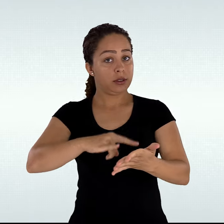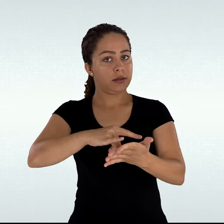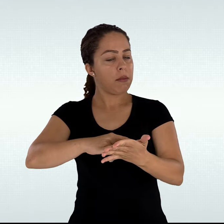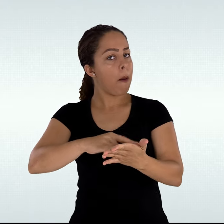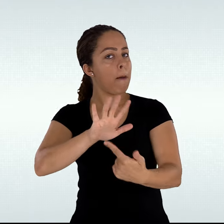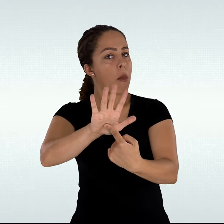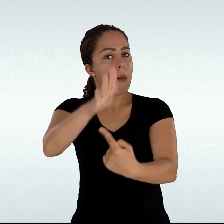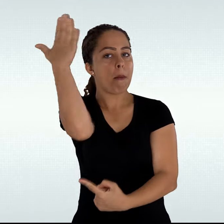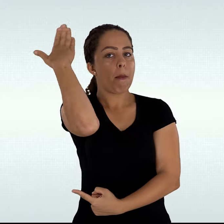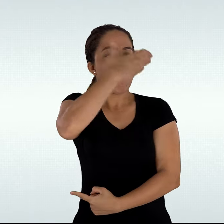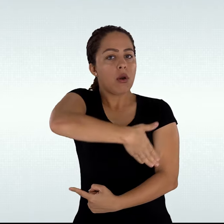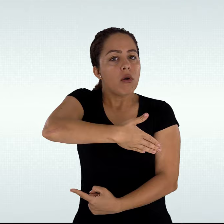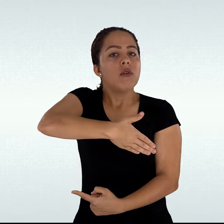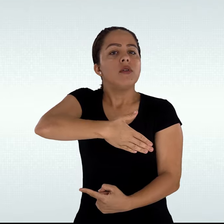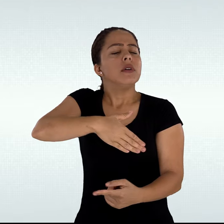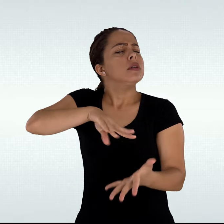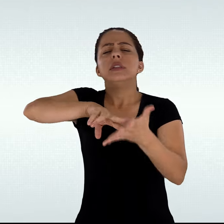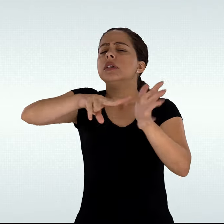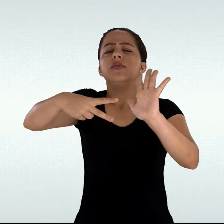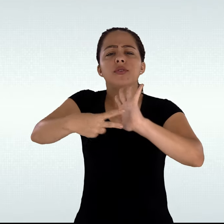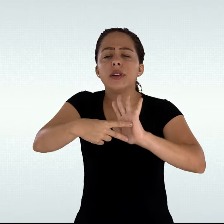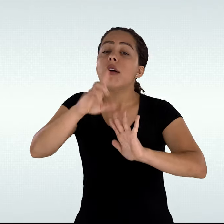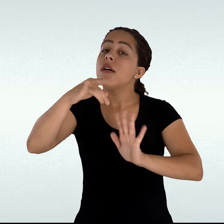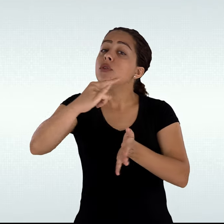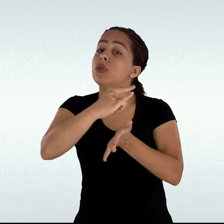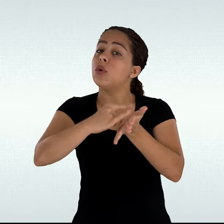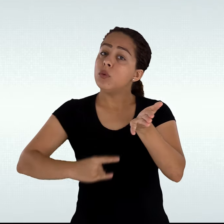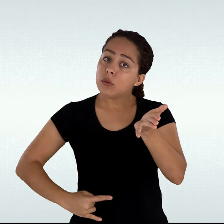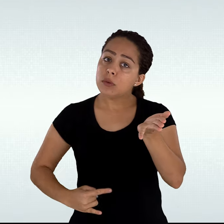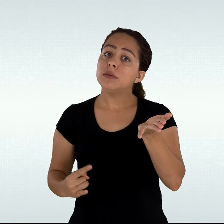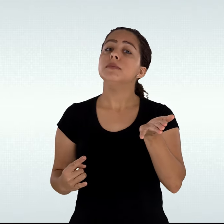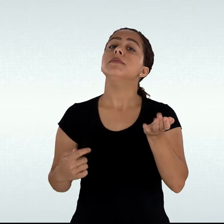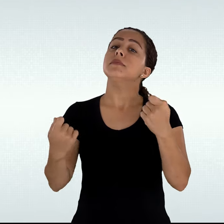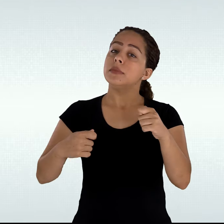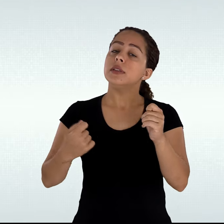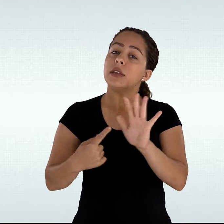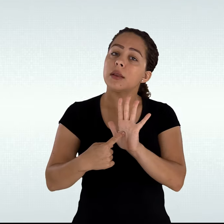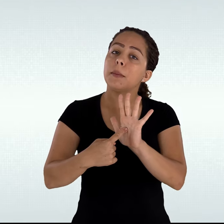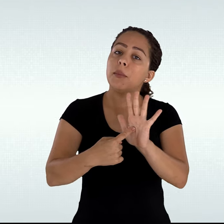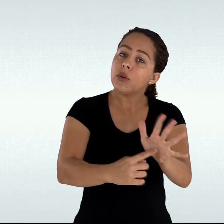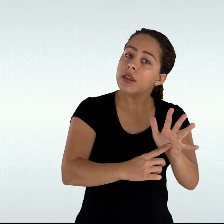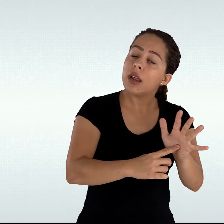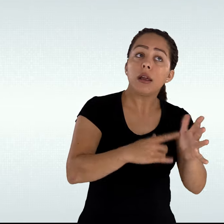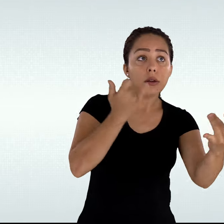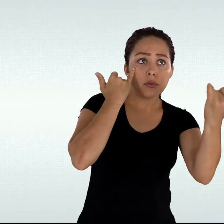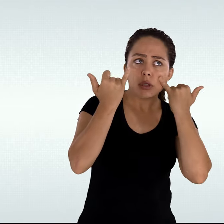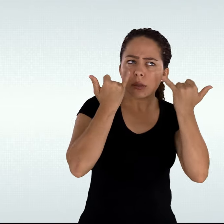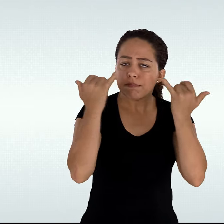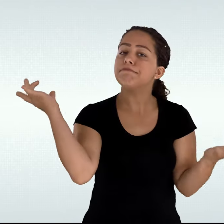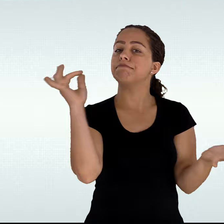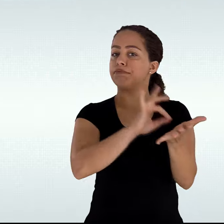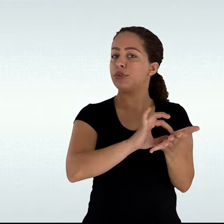Documentação comprobatória é todo o documento que visa comprovar a veracidade de uma informação.